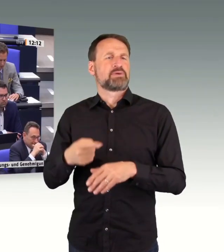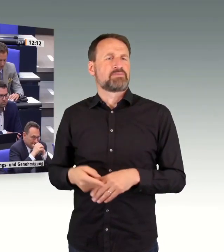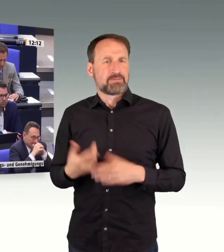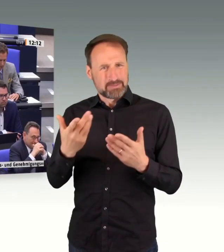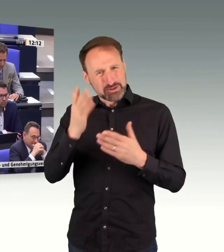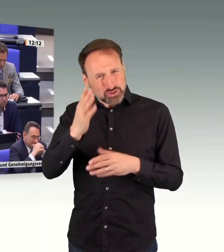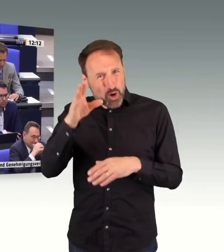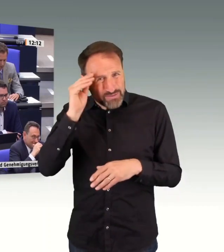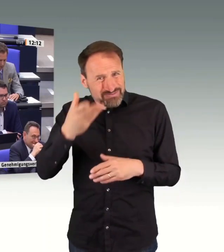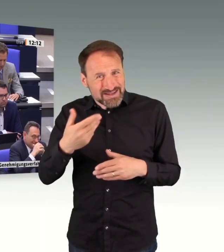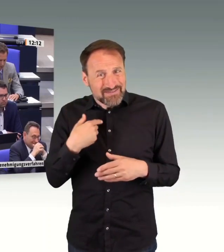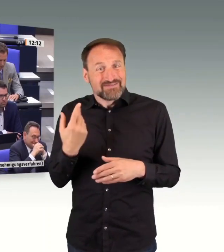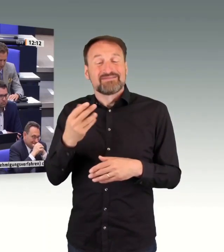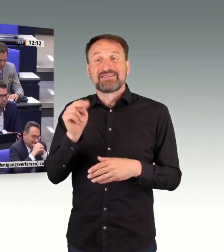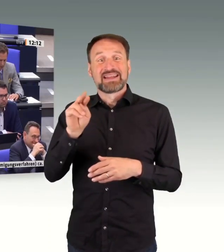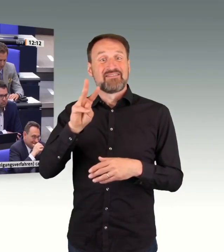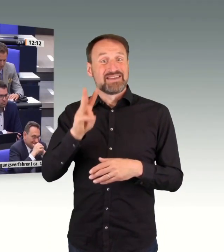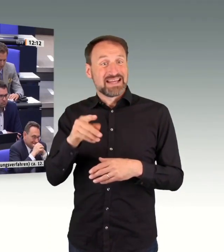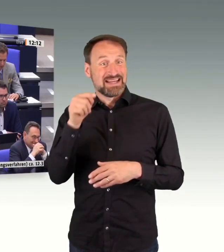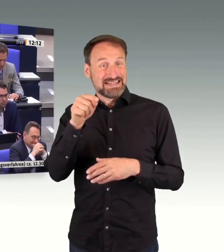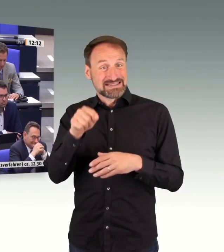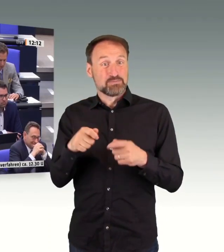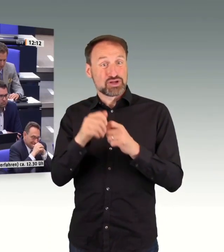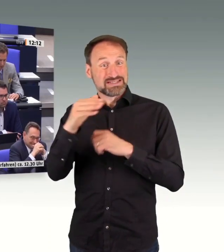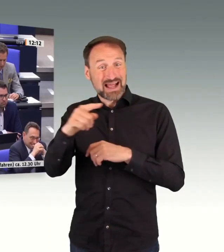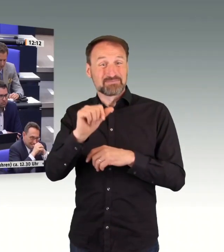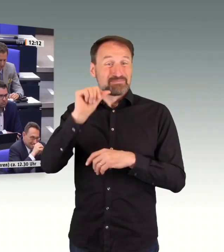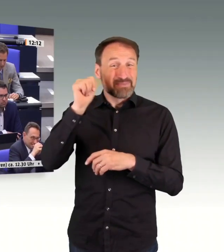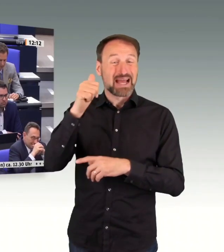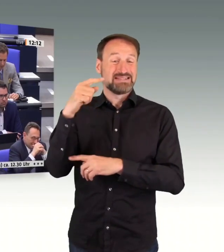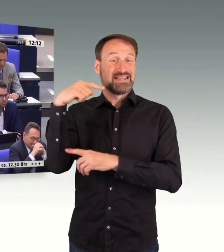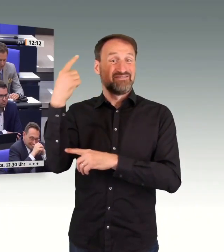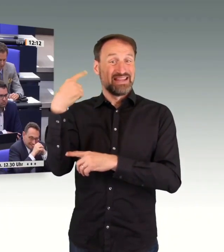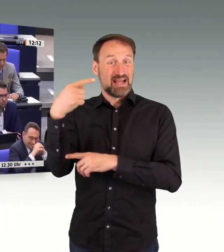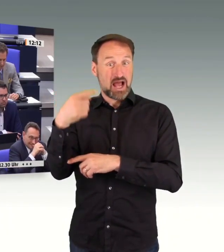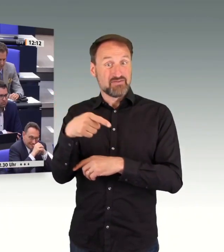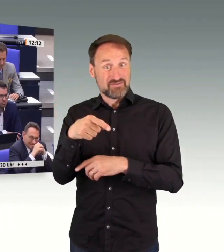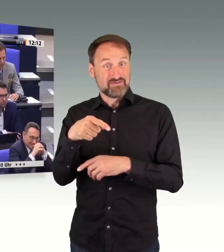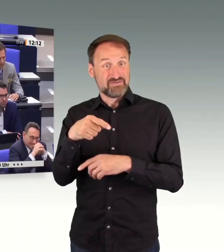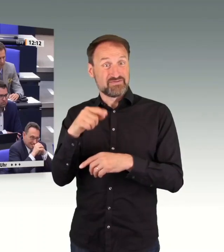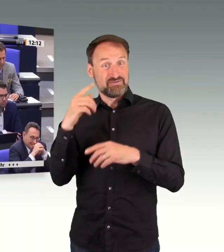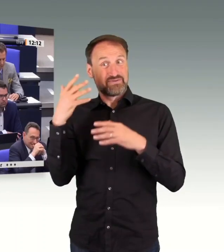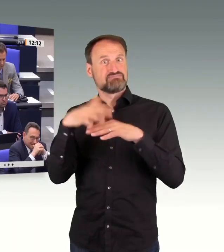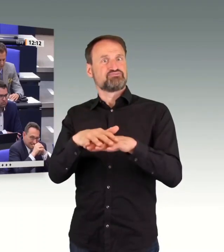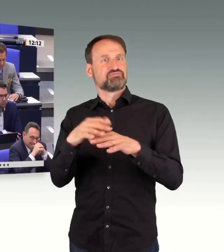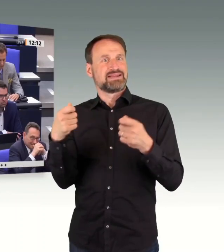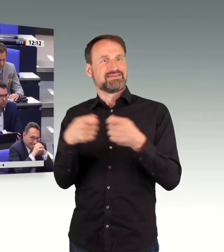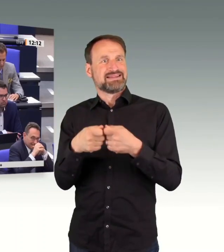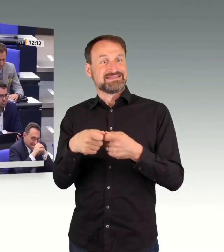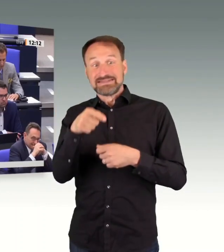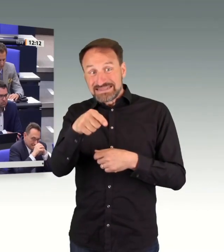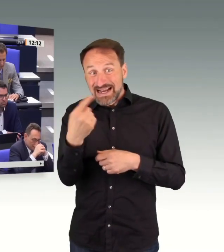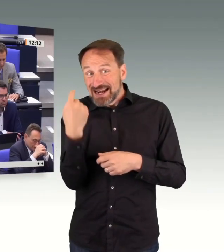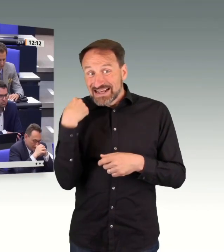Aber ich würde sagen, wir sollten mal gemeinsam anfangen und diesen Dialog aufnehmen. Wann haben Sie das schon, dass eine Opposition sagt, wir würden das auch gerne